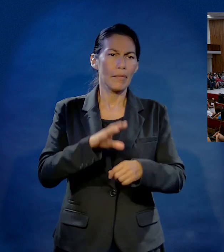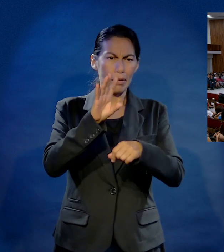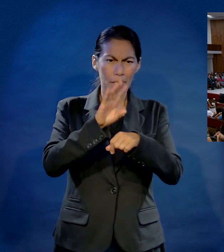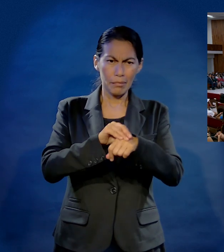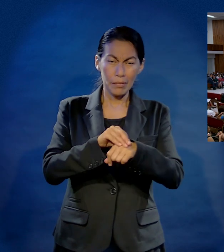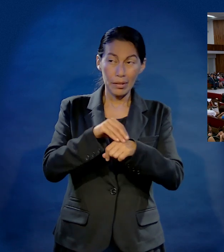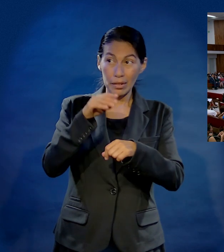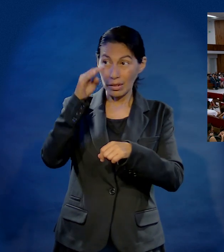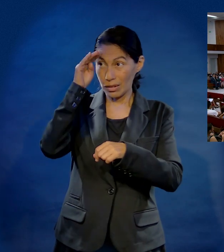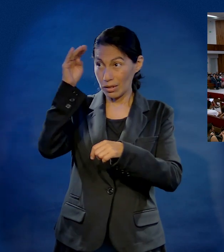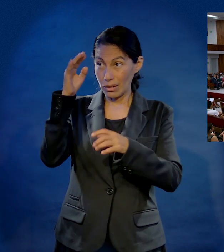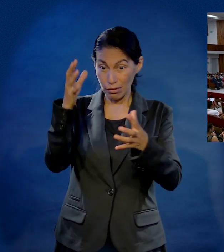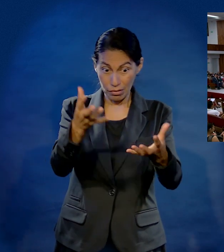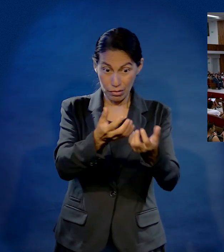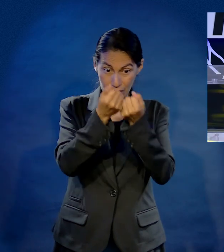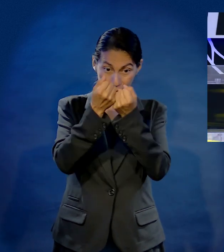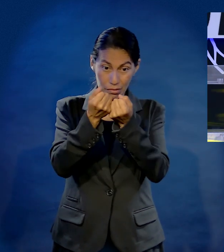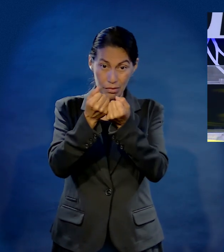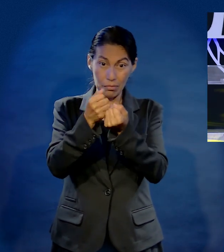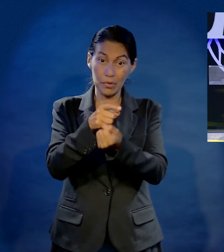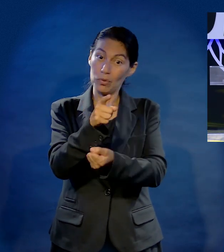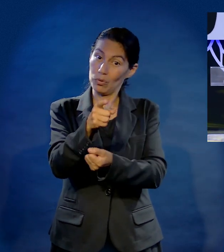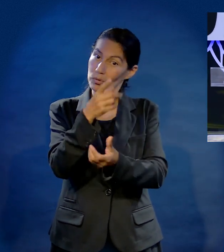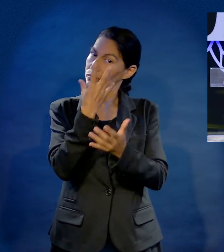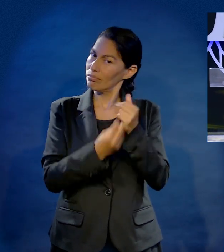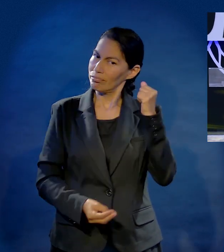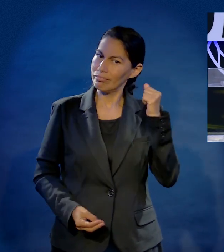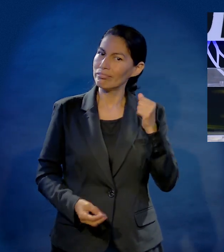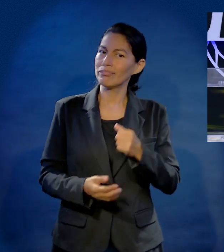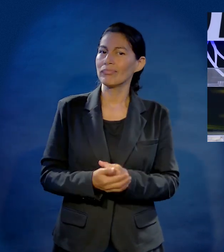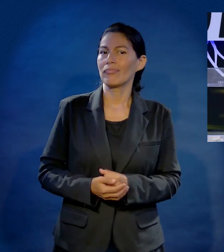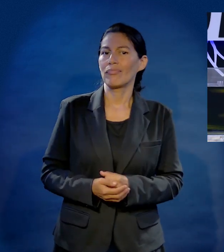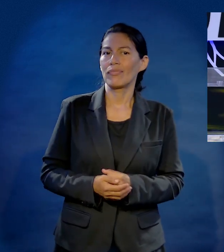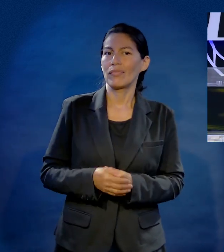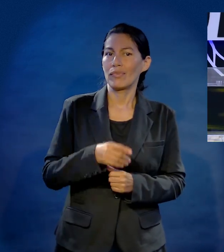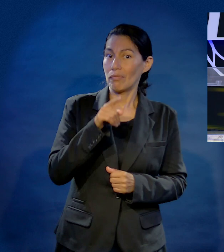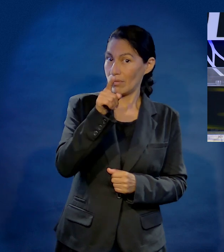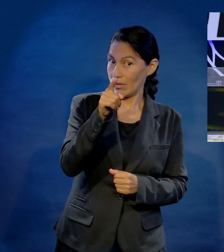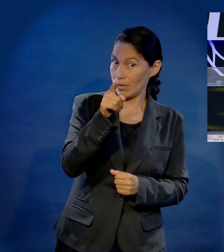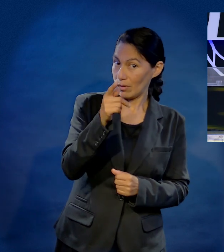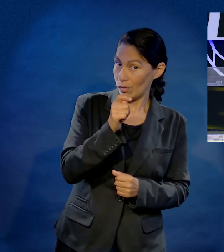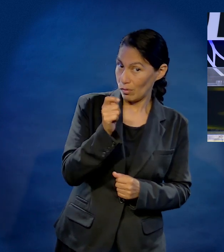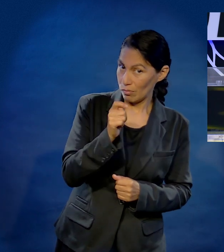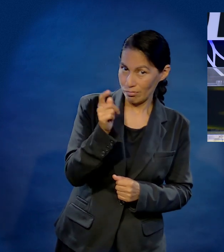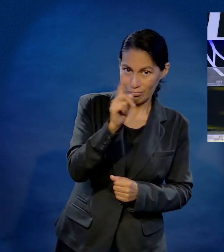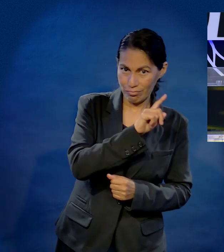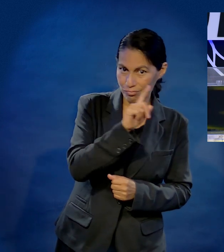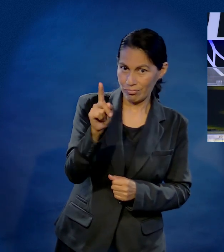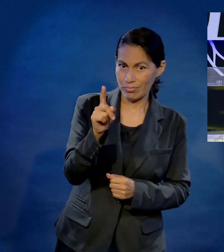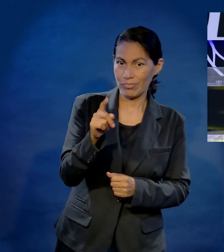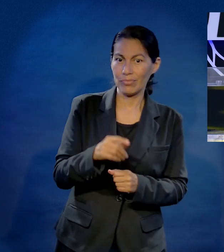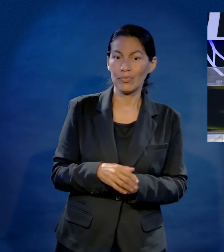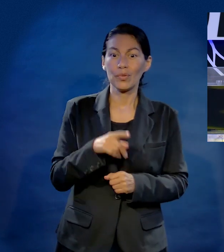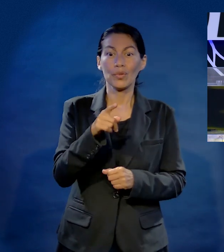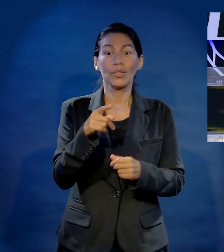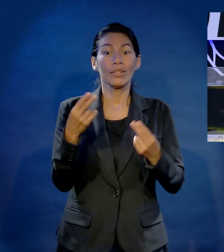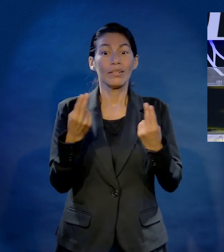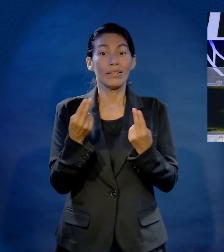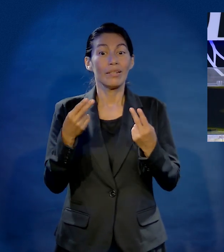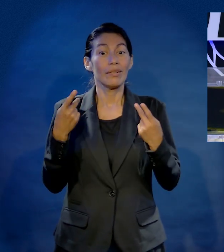personas, cuídate. Deja que el Señor la rescate, pero tú huye por tu vida. No es para que, mire, tú